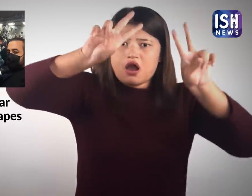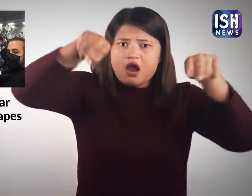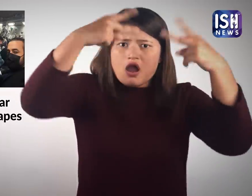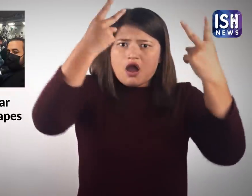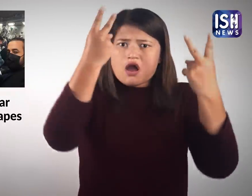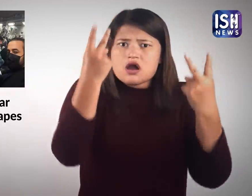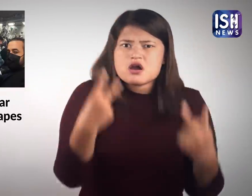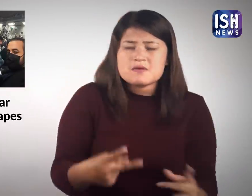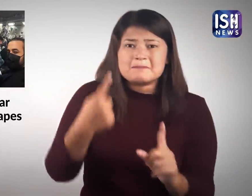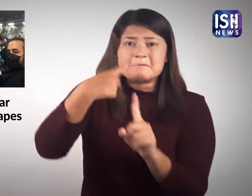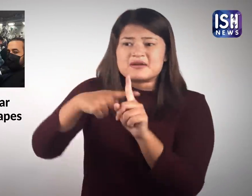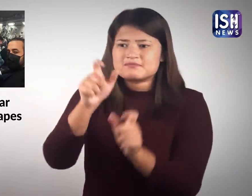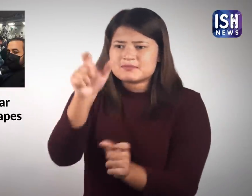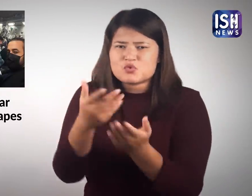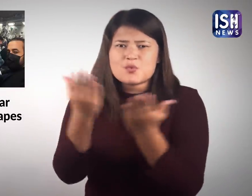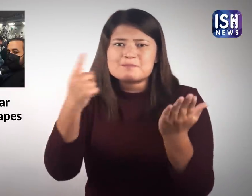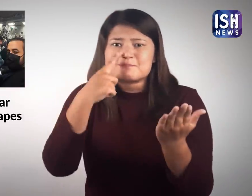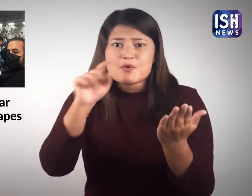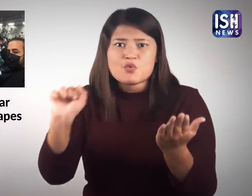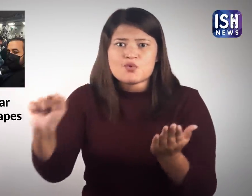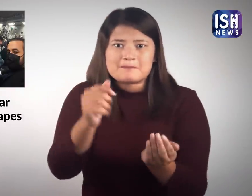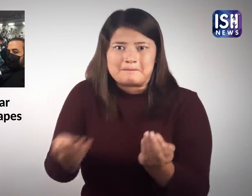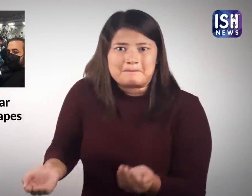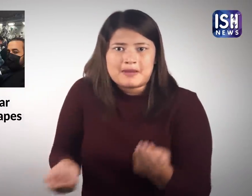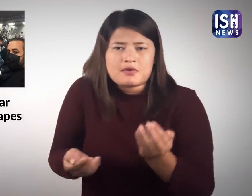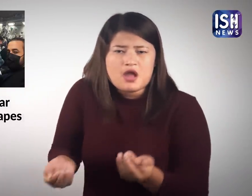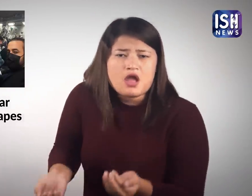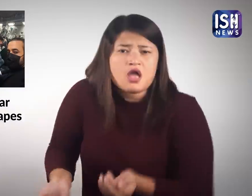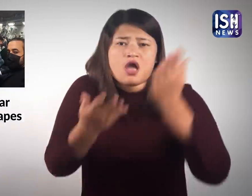कुछ तो उड़ान से घिर भी गए सैनिकों को बच्चे सौपे गए